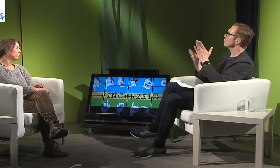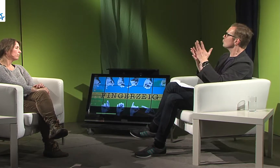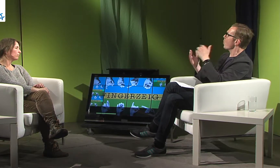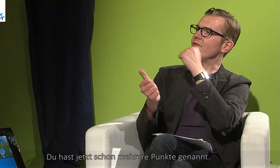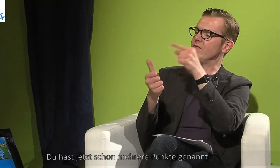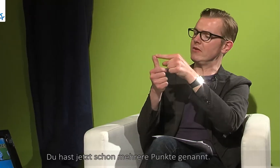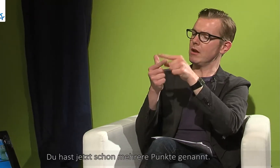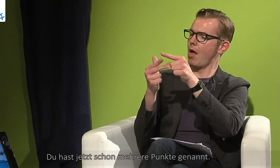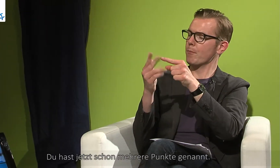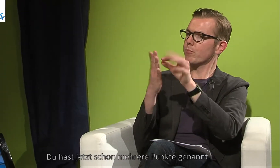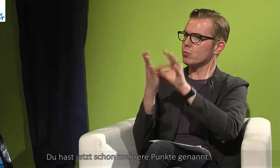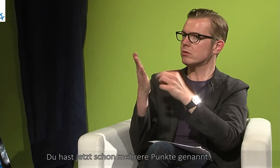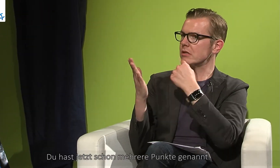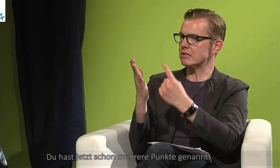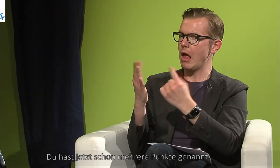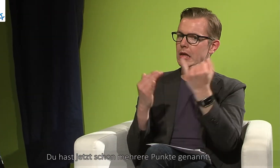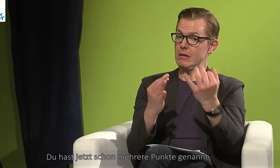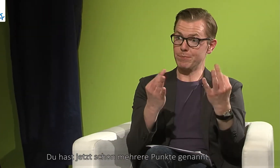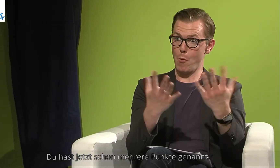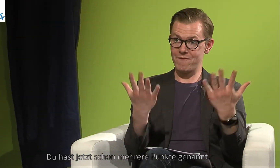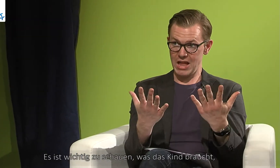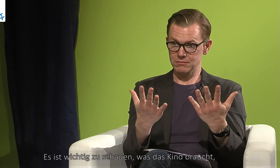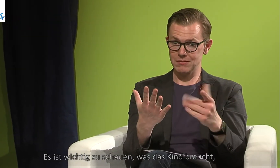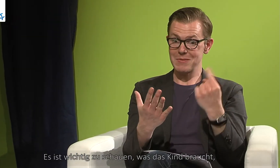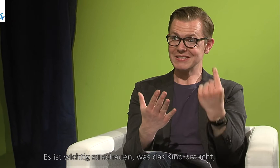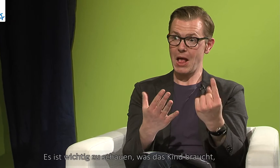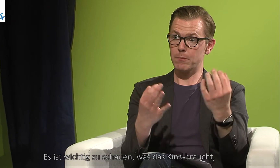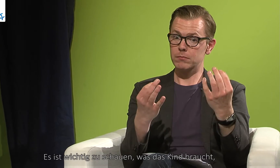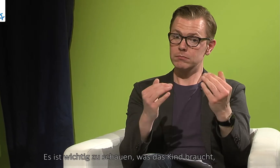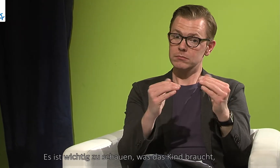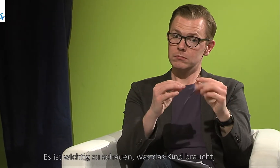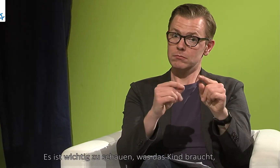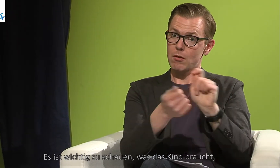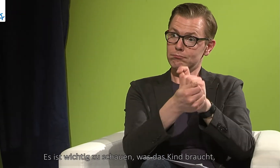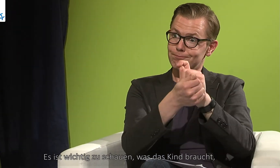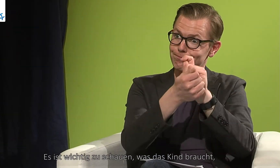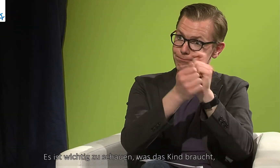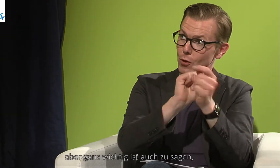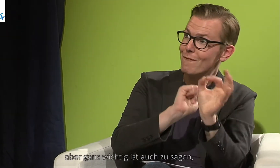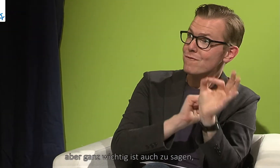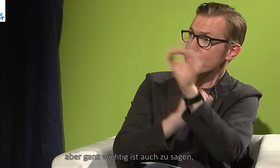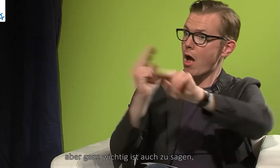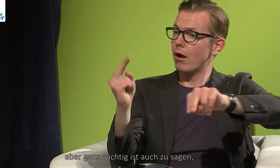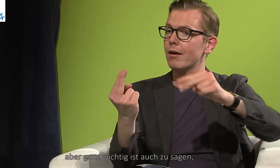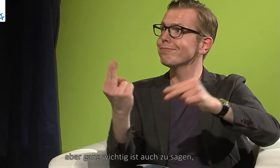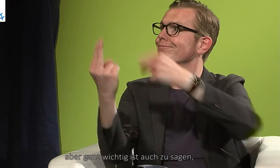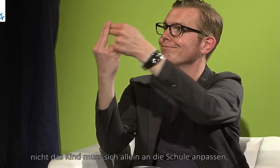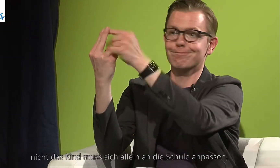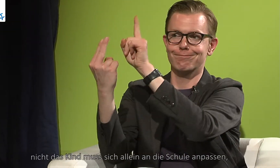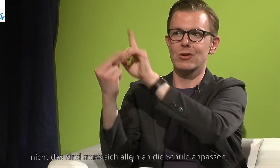Gut, du hast jetzt schon mehrere Punkte genannt. Es ist wichtig zu schauen, was das Kind braucht, aber ganz wichtig ist auch zu sagen, nicht das Kind muss